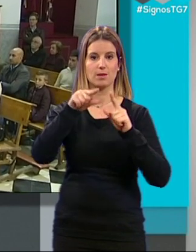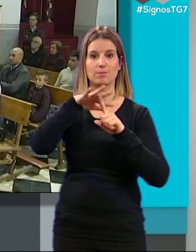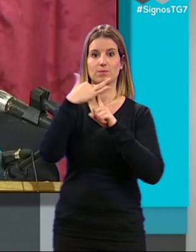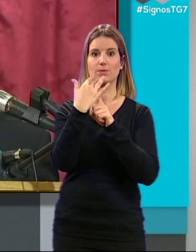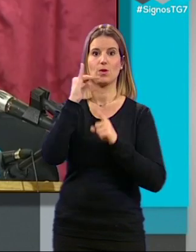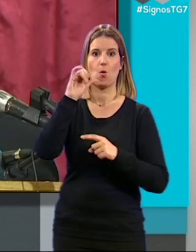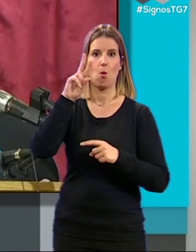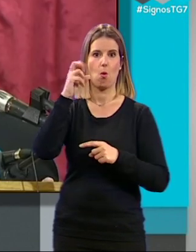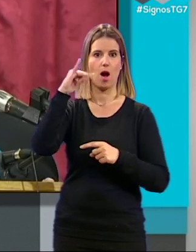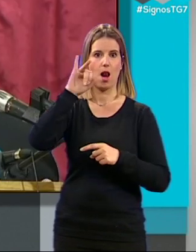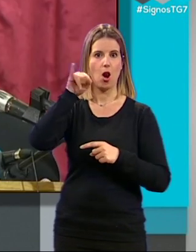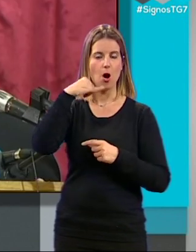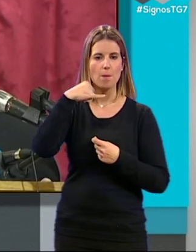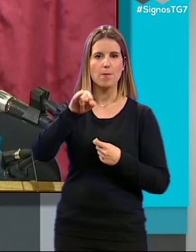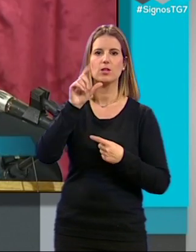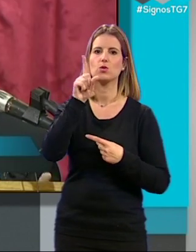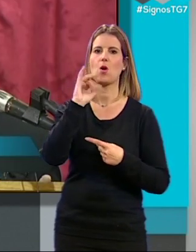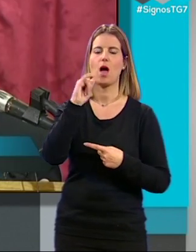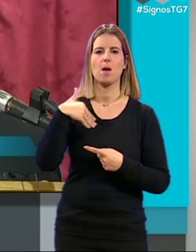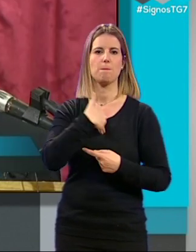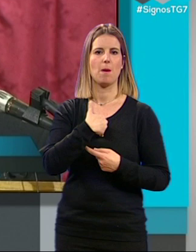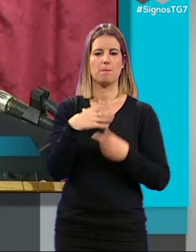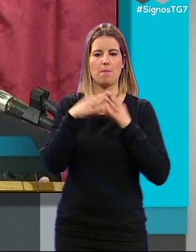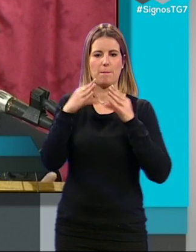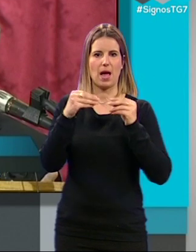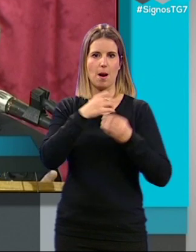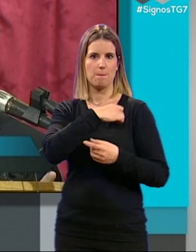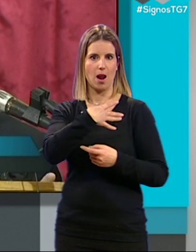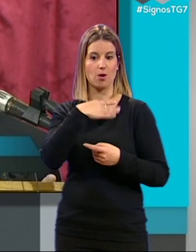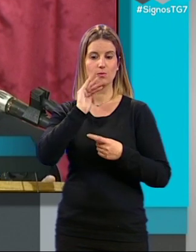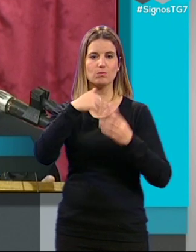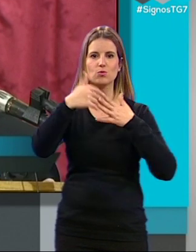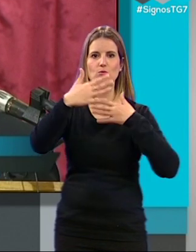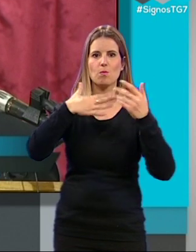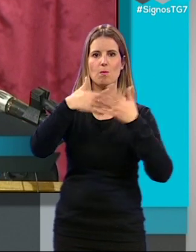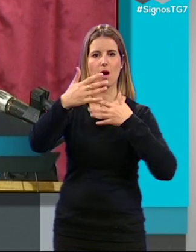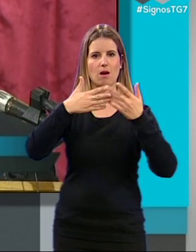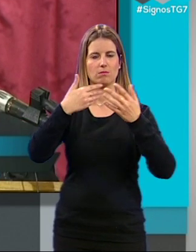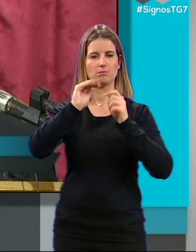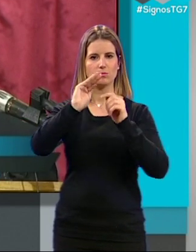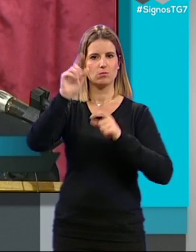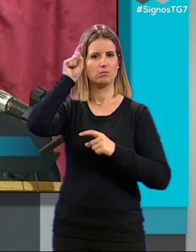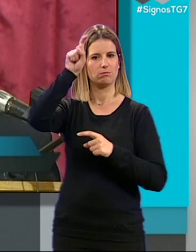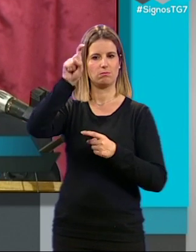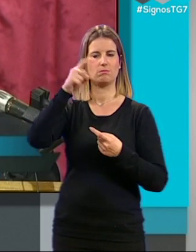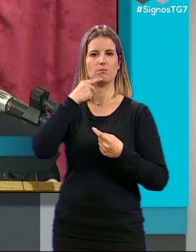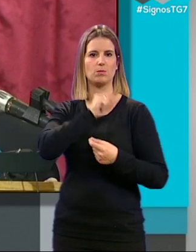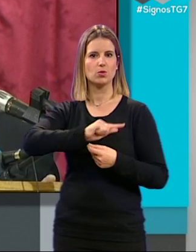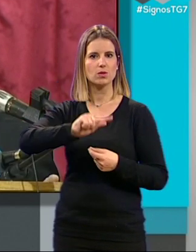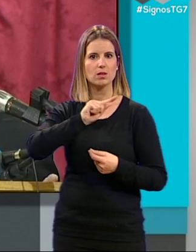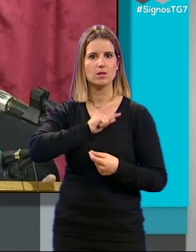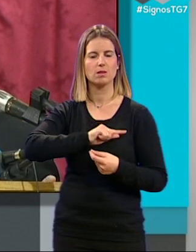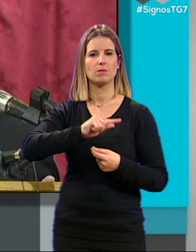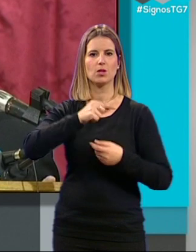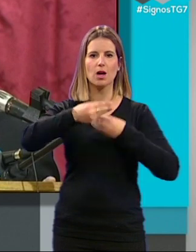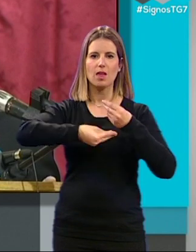López solo dispone de un papel en blanco y con sus manos y sobre todo su maestría y sentimiento haciendo